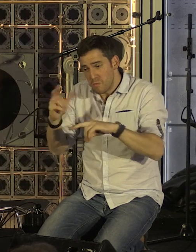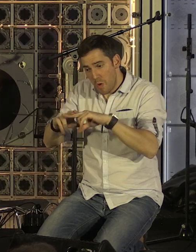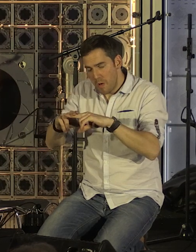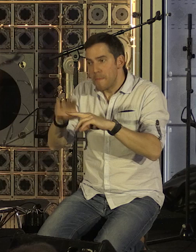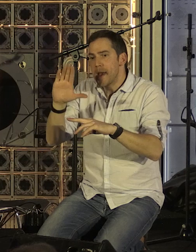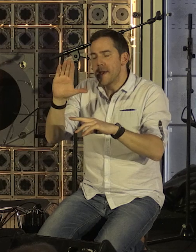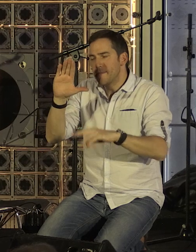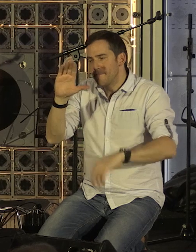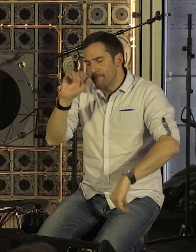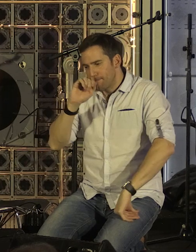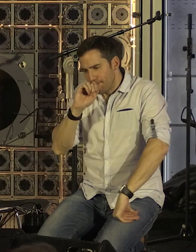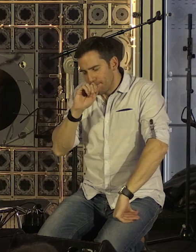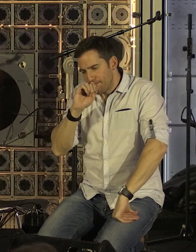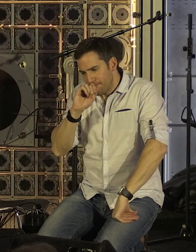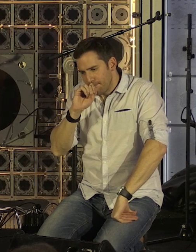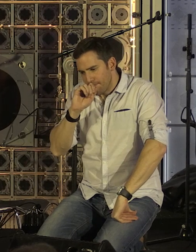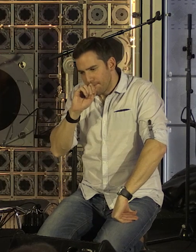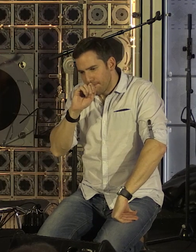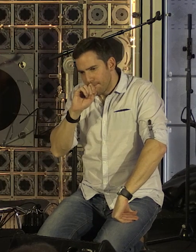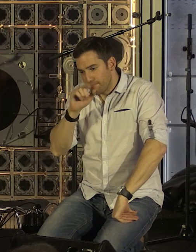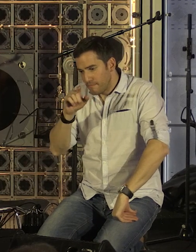laissé ça, et ça, pour toi.